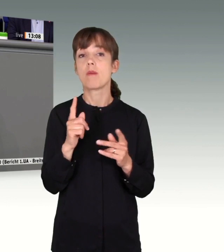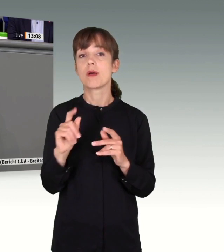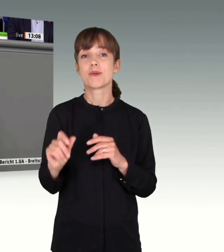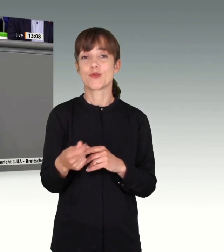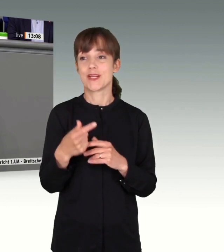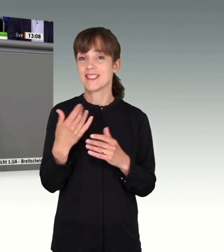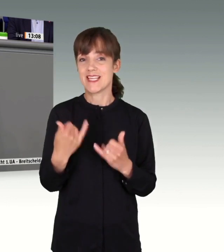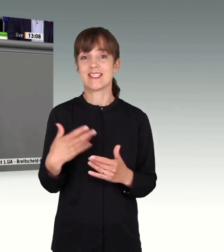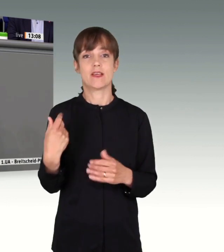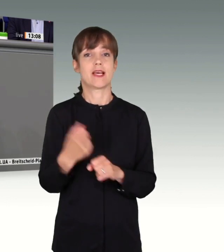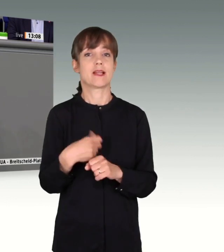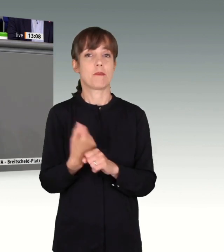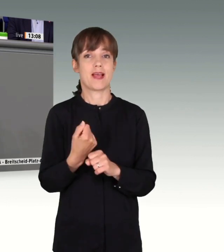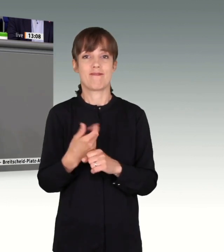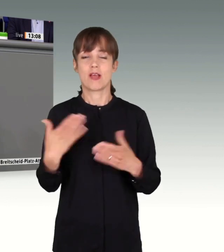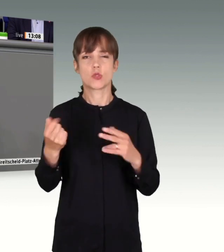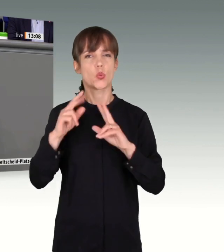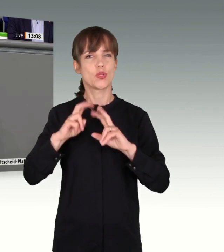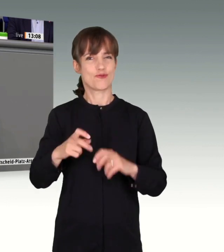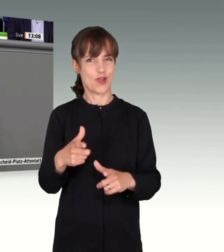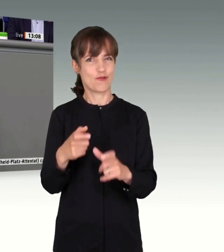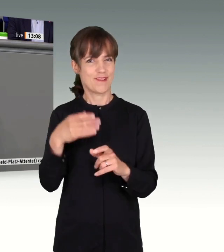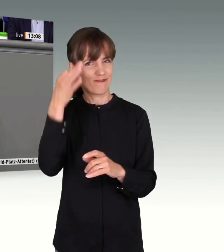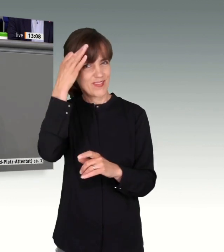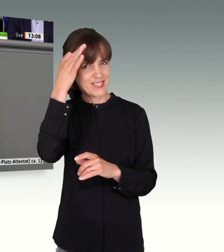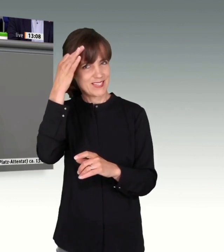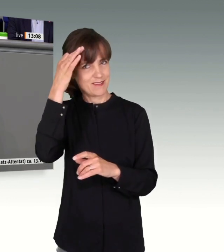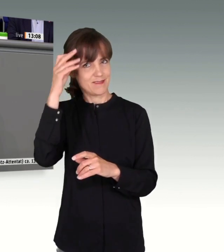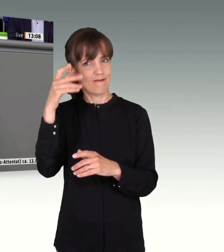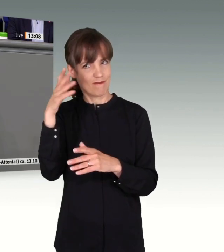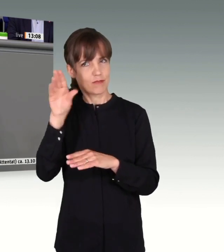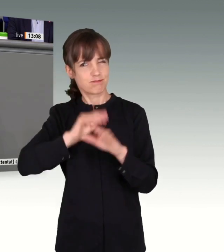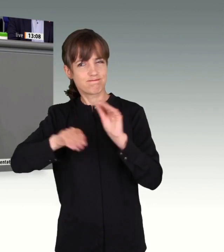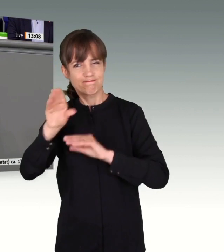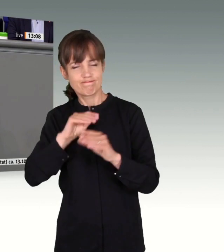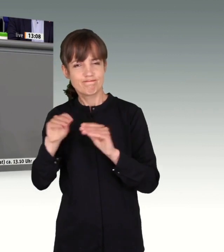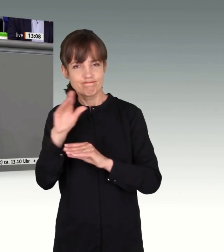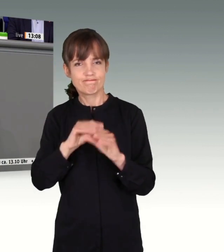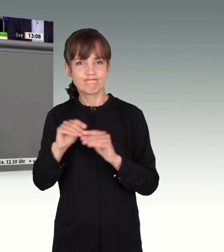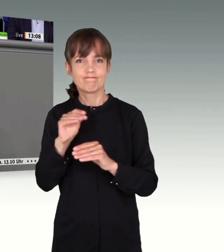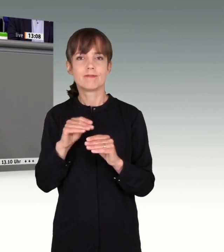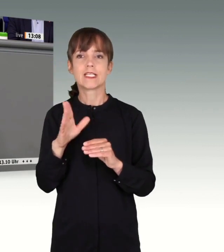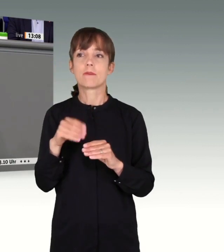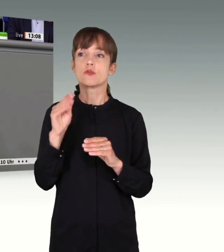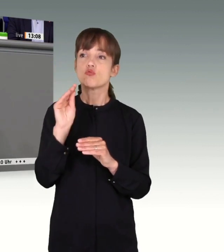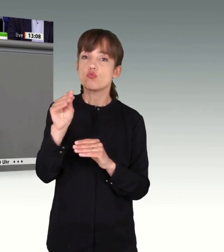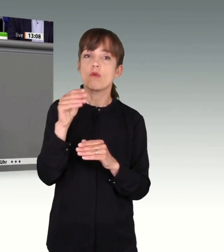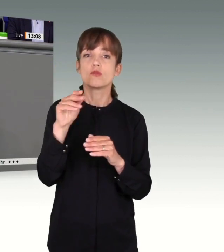jetziges Wissen aus dem Untersuchungsausschuss auch dafür nutzen, um unnötiges Leid in Zukunft zu vermeiden.